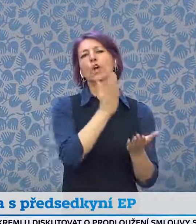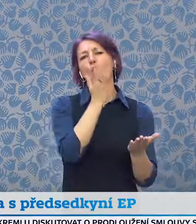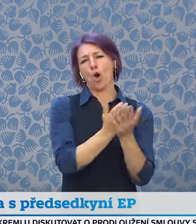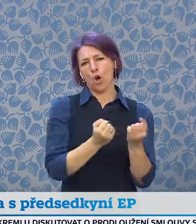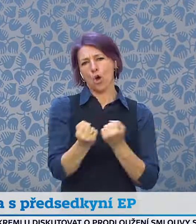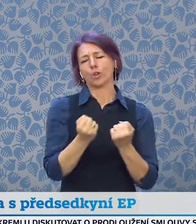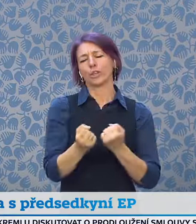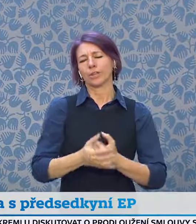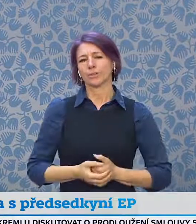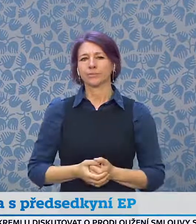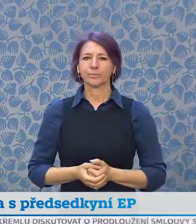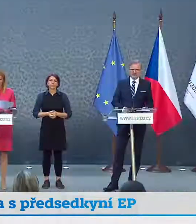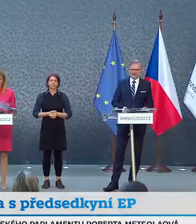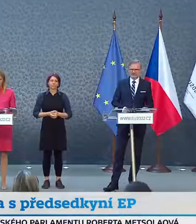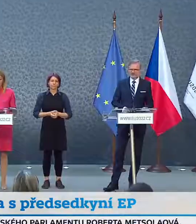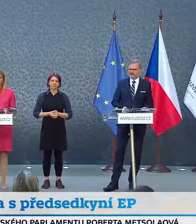člověk na svém místě.